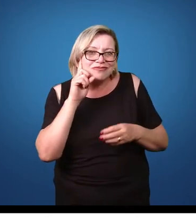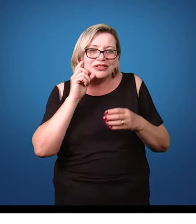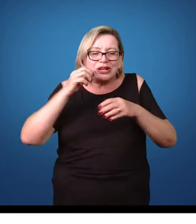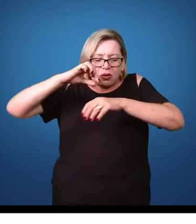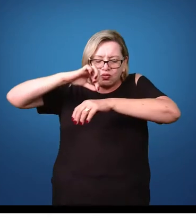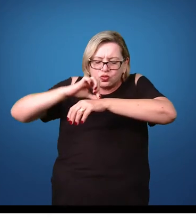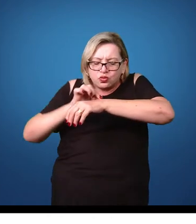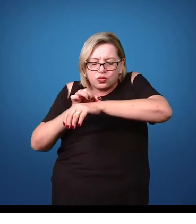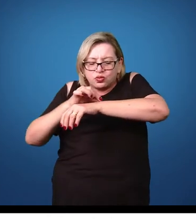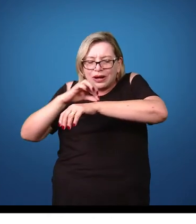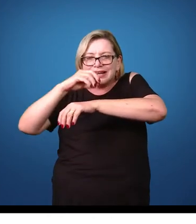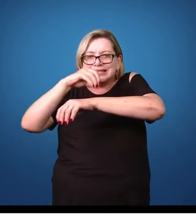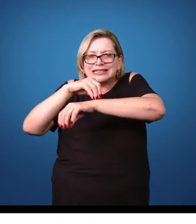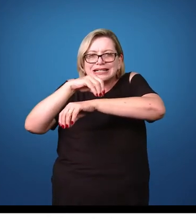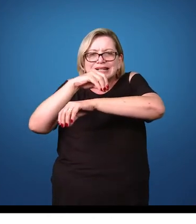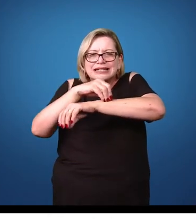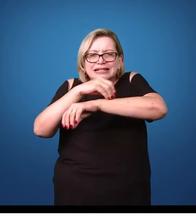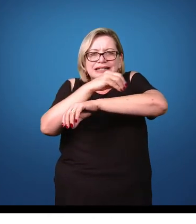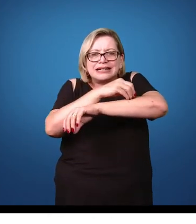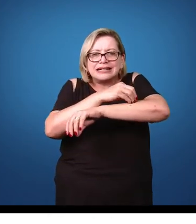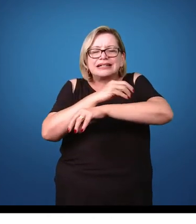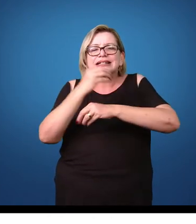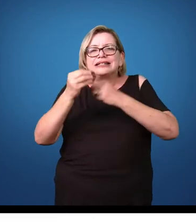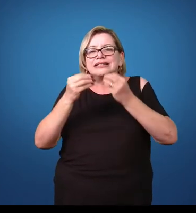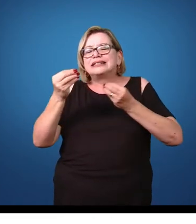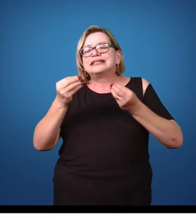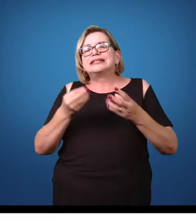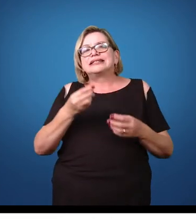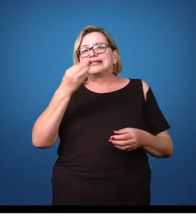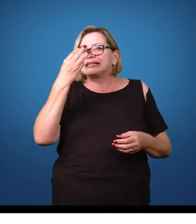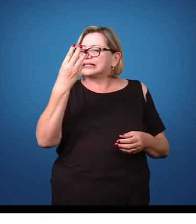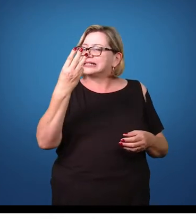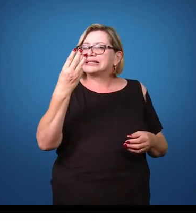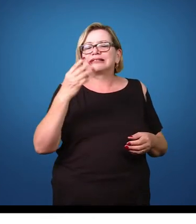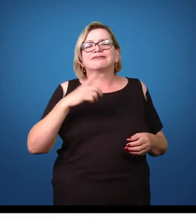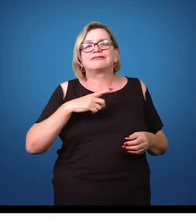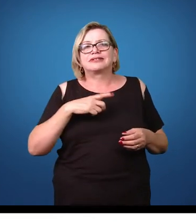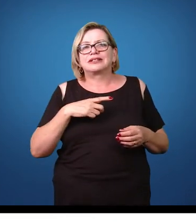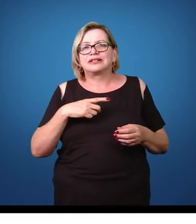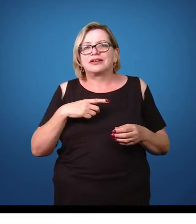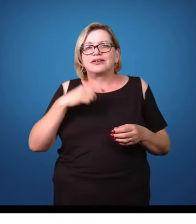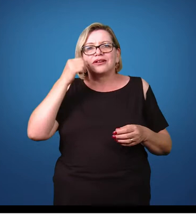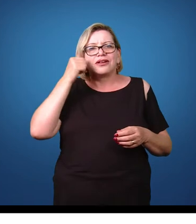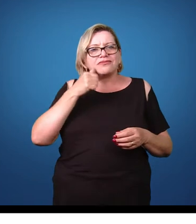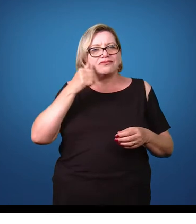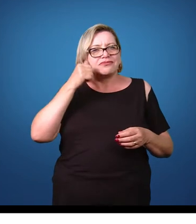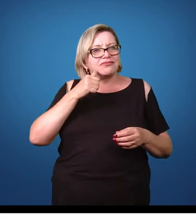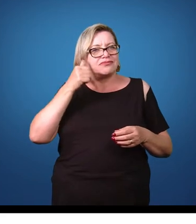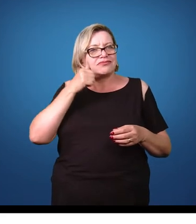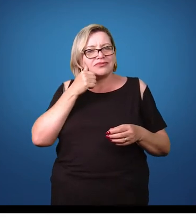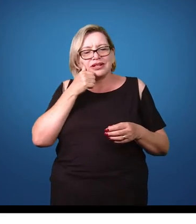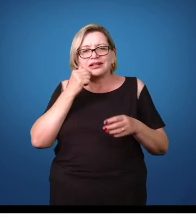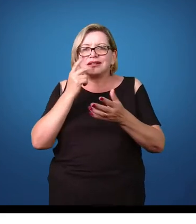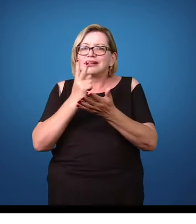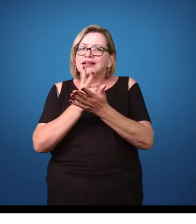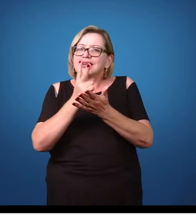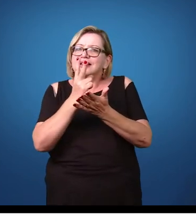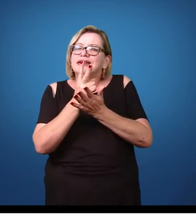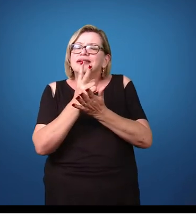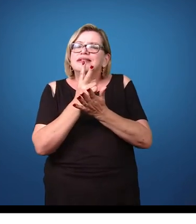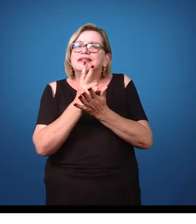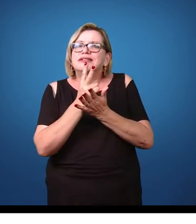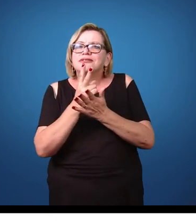anteriormente, formados na epiderme do tecido do hospedeiro. As fêmeas férteis, elas